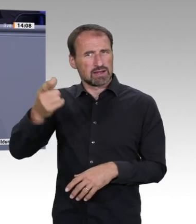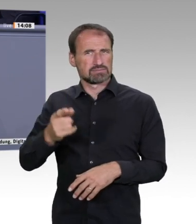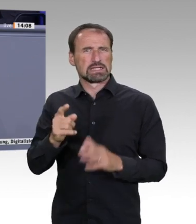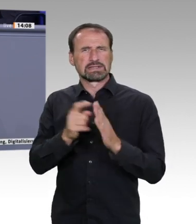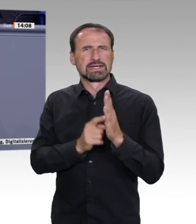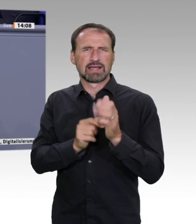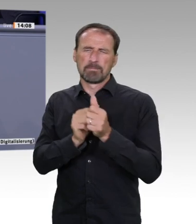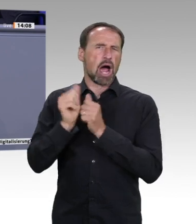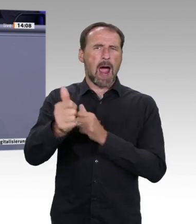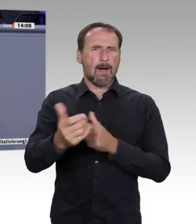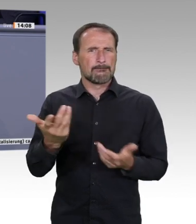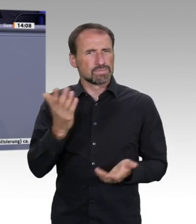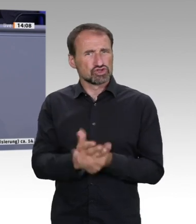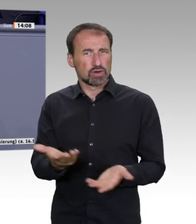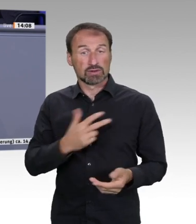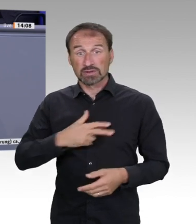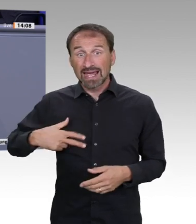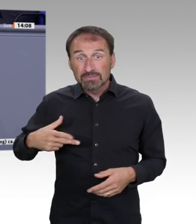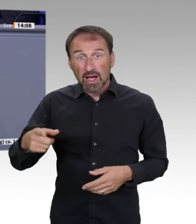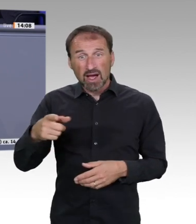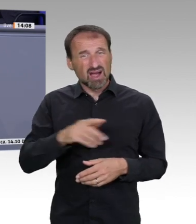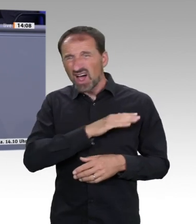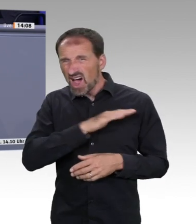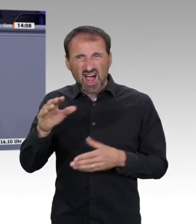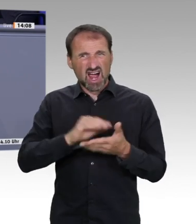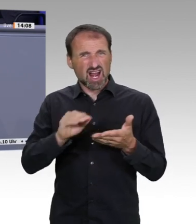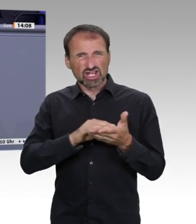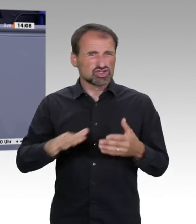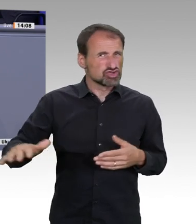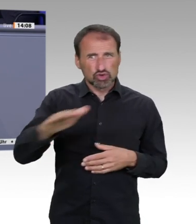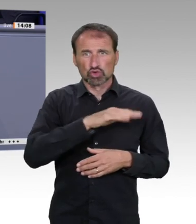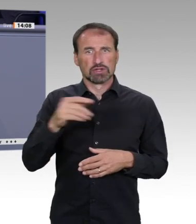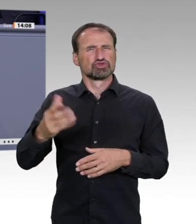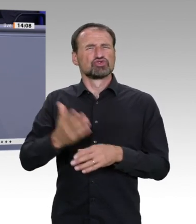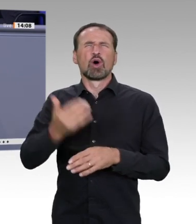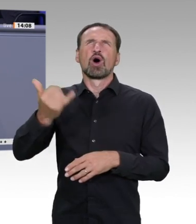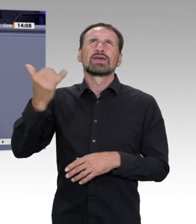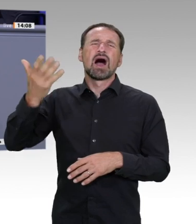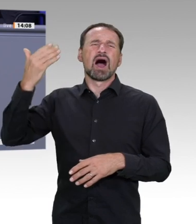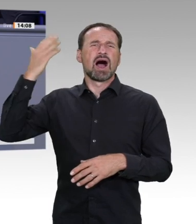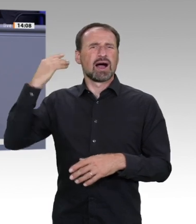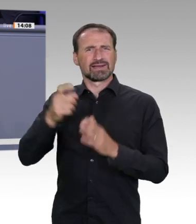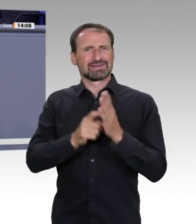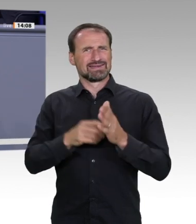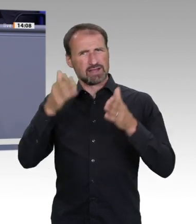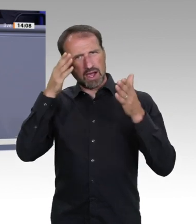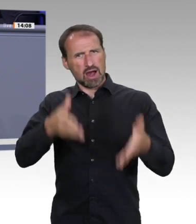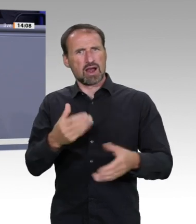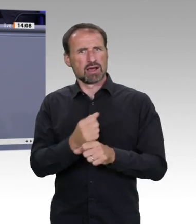Ruder gelaufen, das ist normal. Das Ergebnis de facto gleich null. Und im Fortschrittsbericht, den